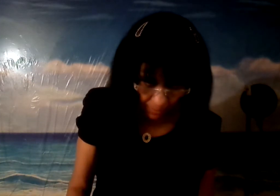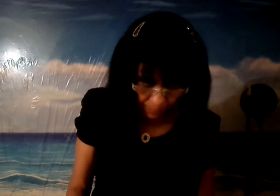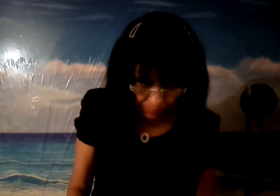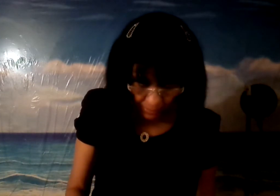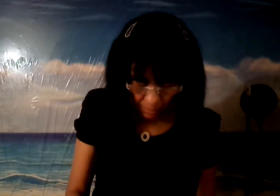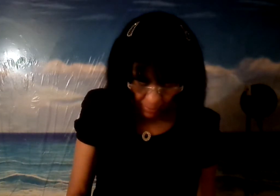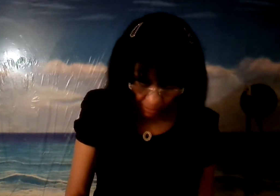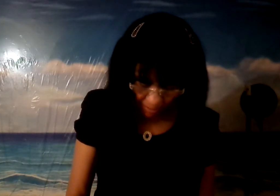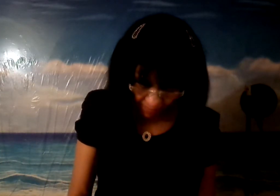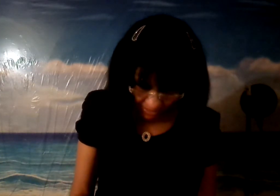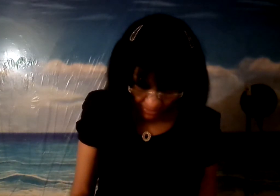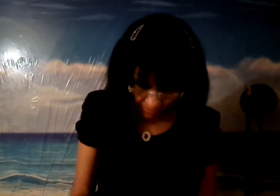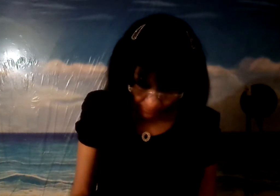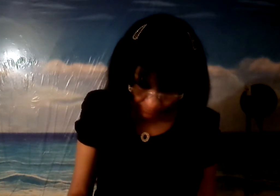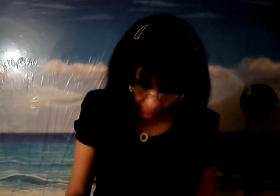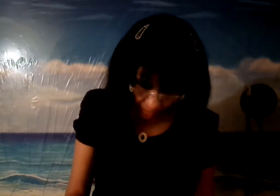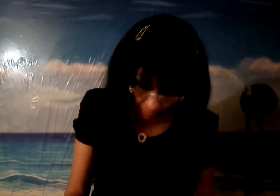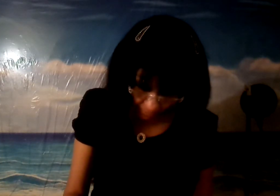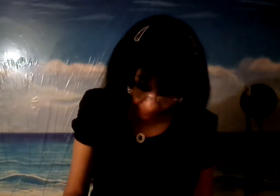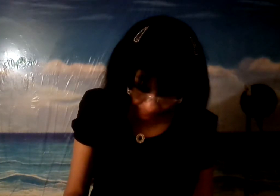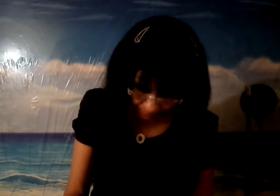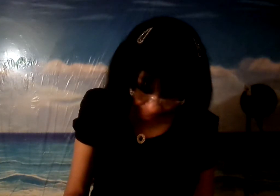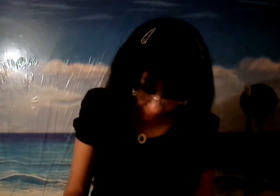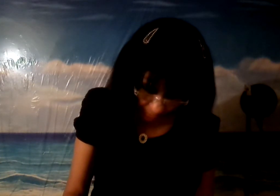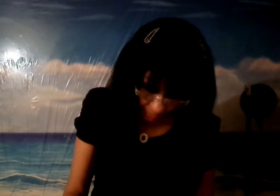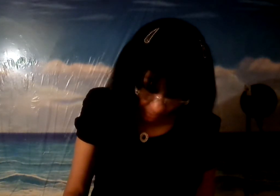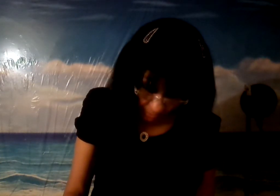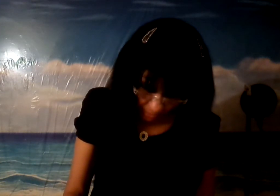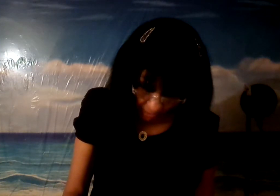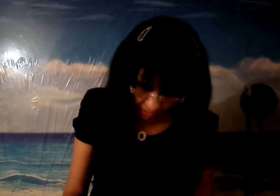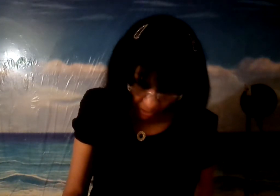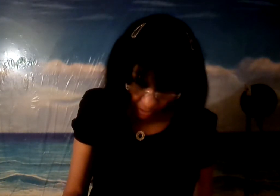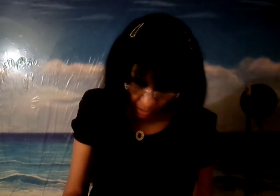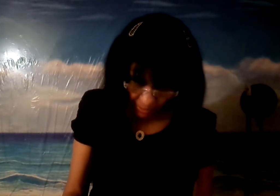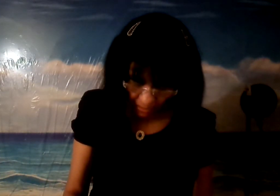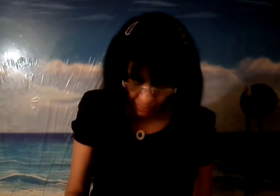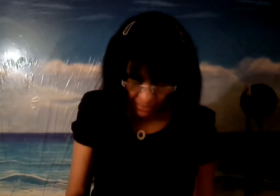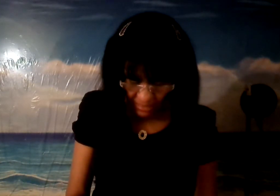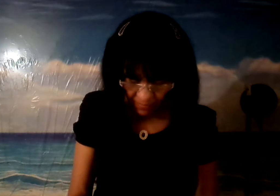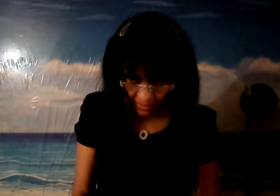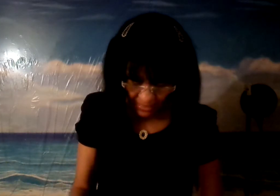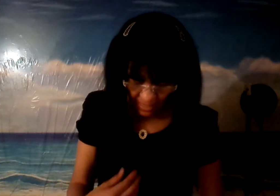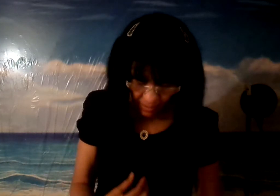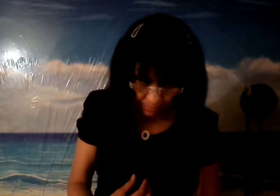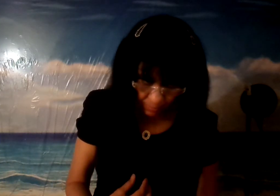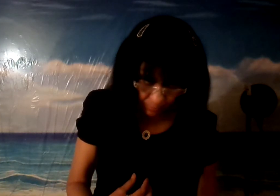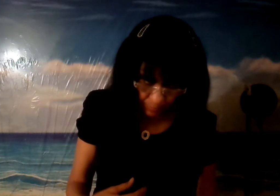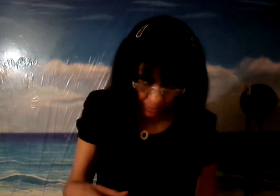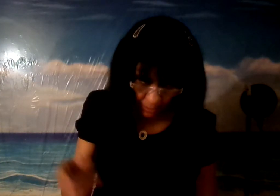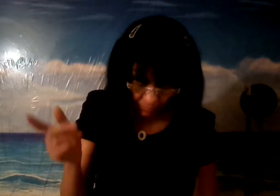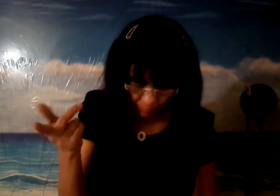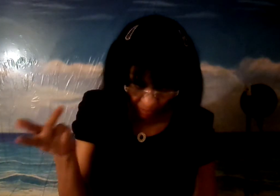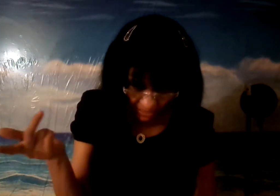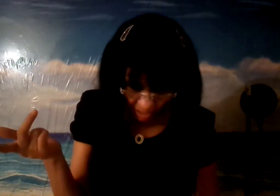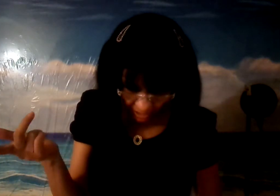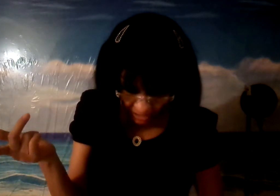me llaman falsa a mí y me dicen farisea y farisea que dice